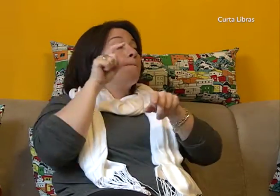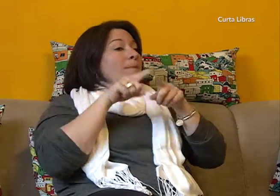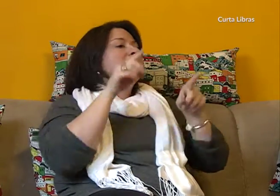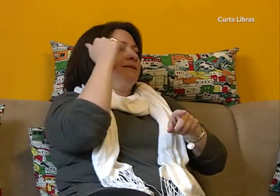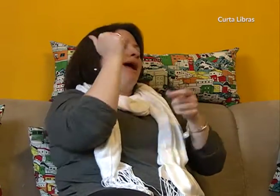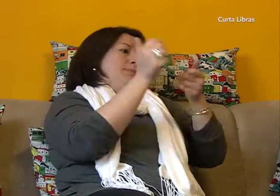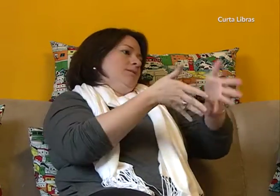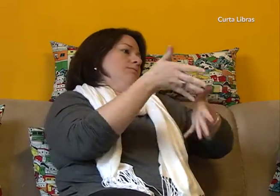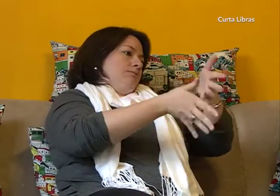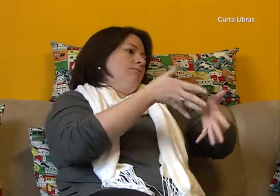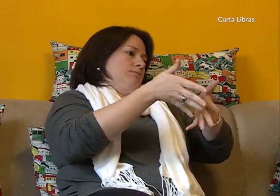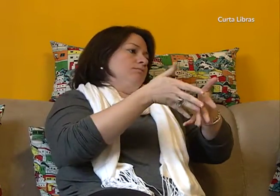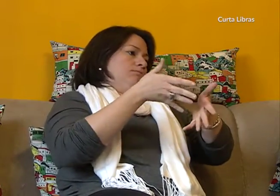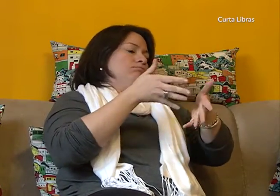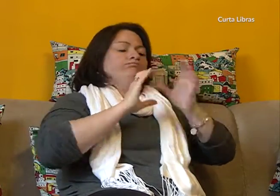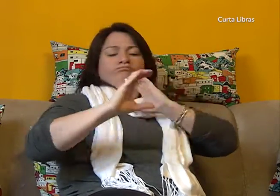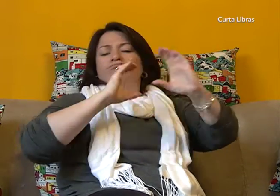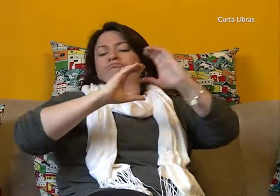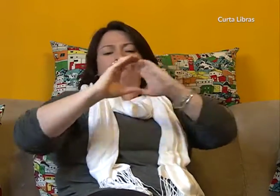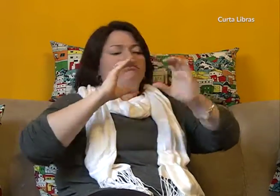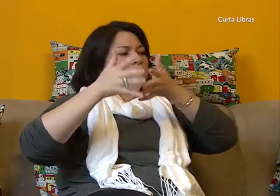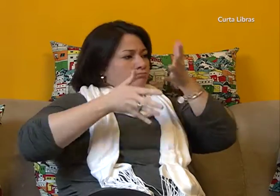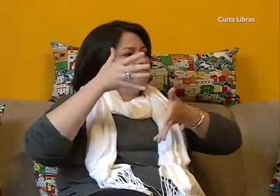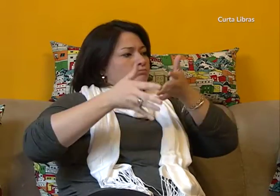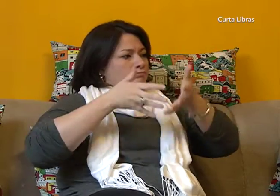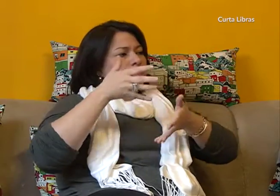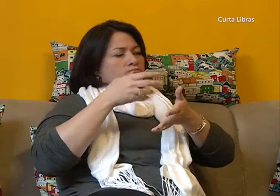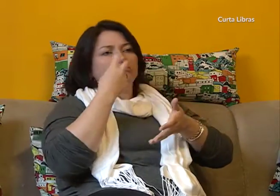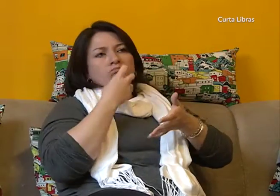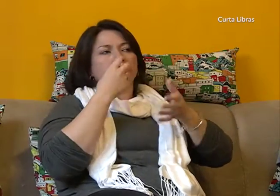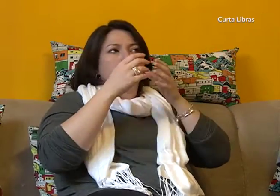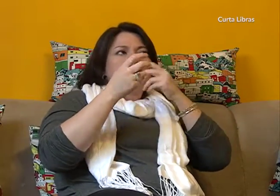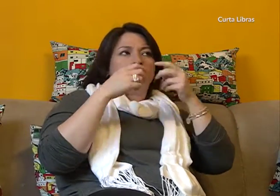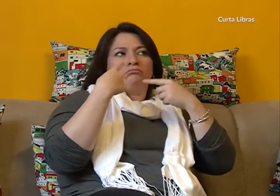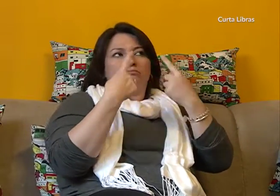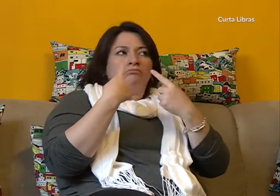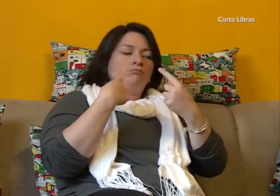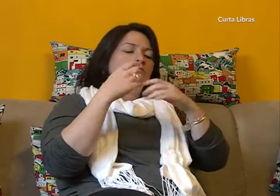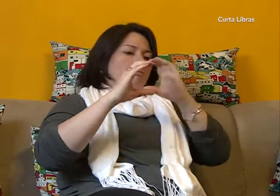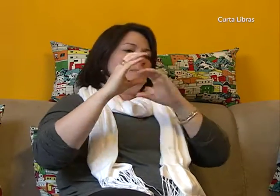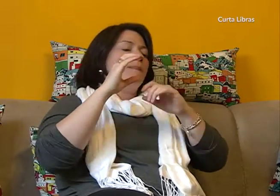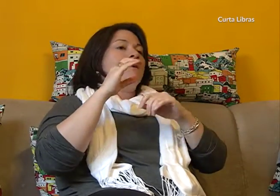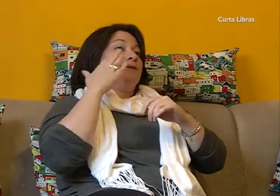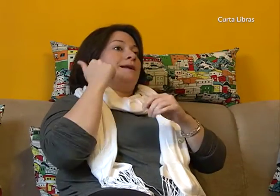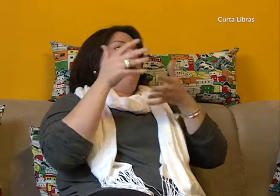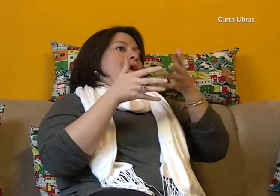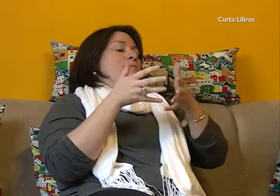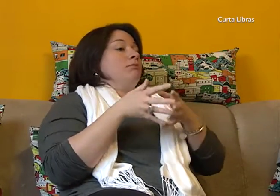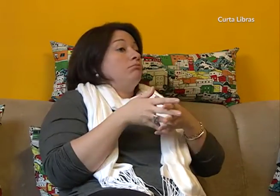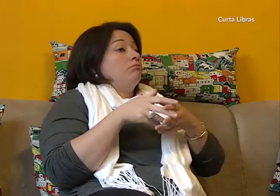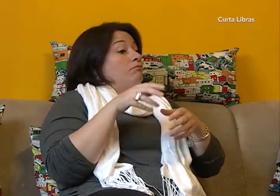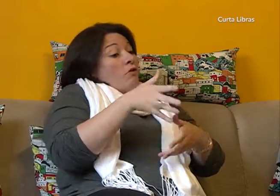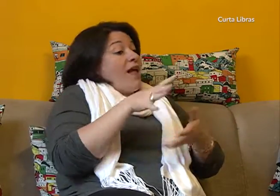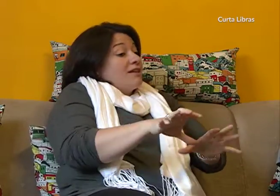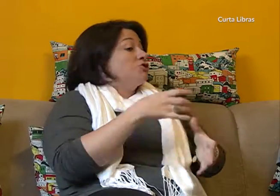é toda ouvinte, mas sabem a língua de sinais. A comunicação é através da Libras. Às vezes, oralizando.